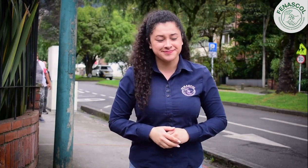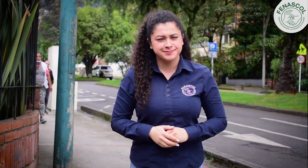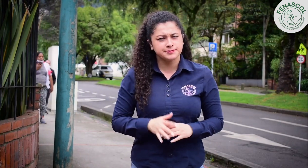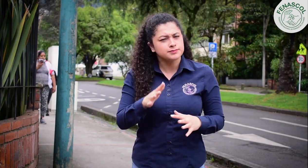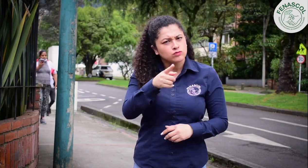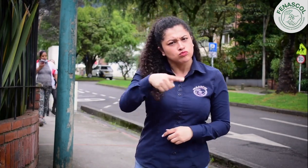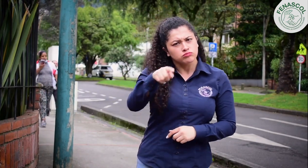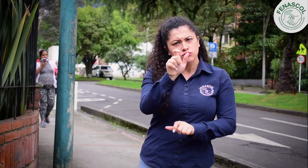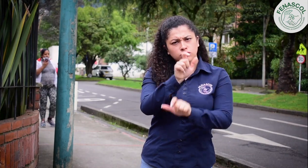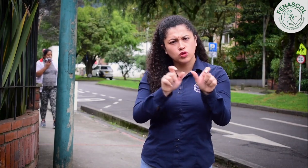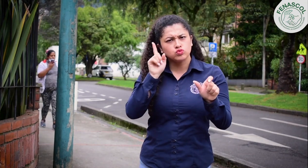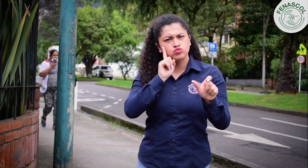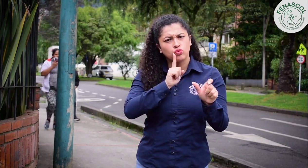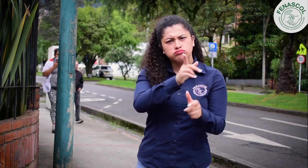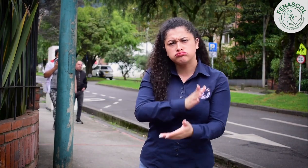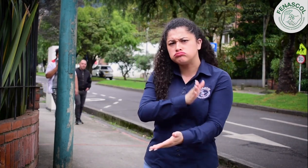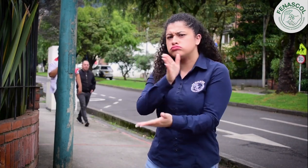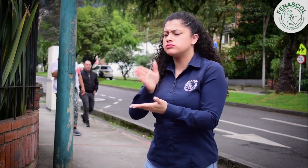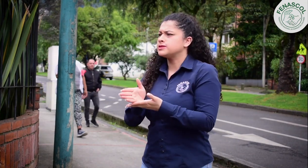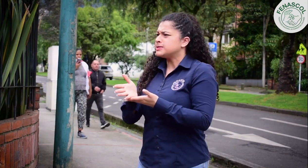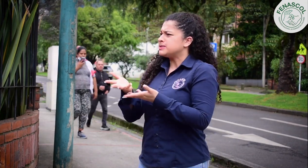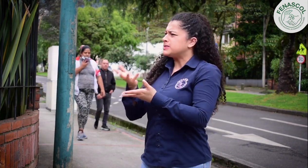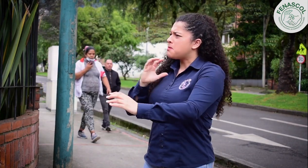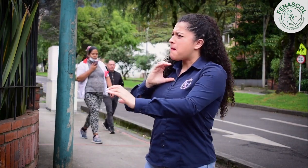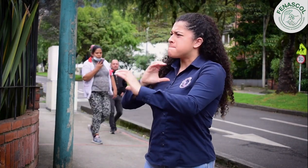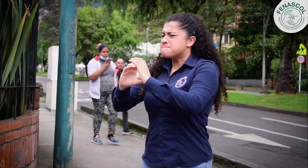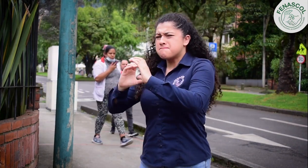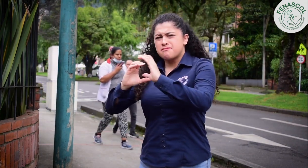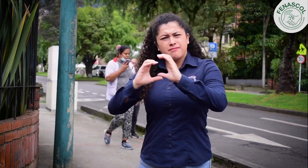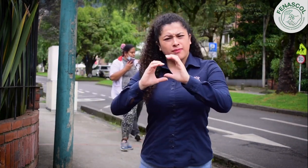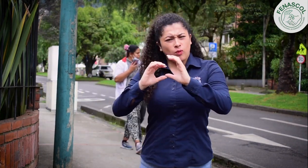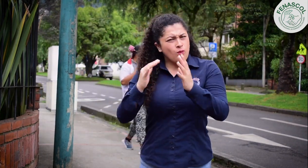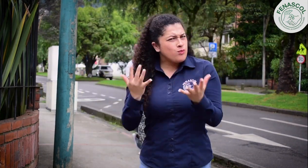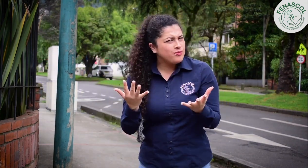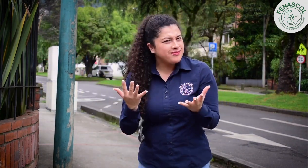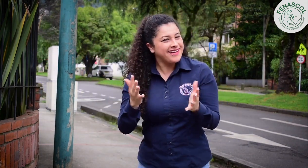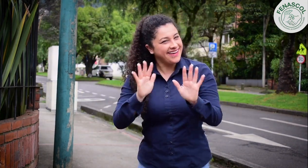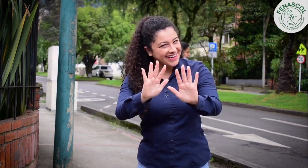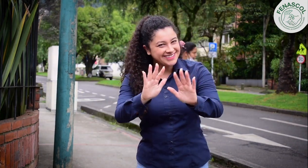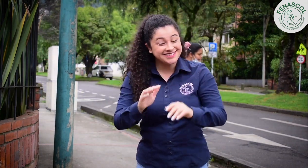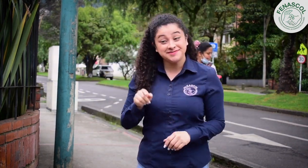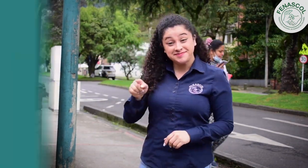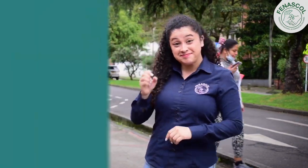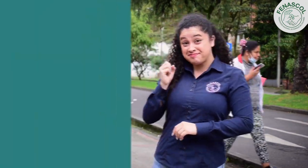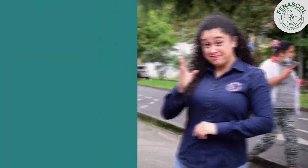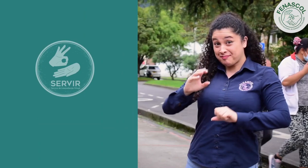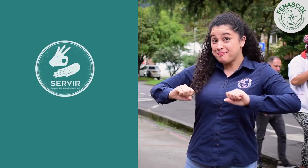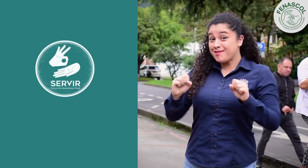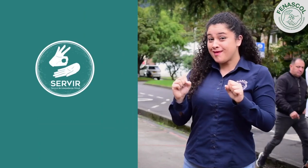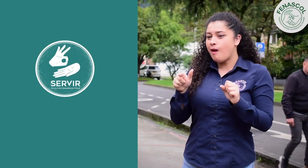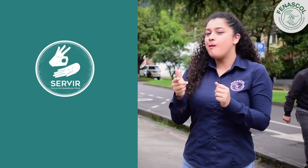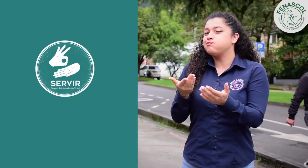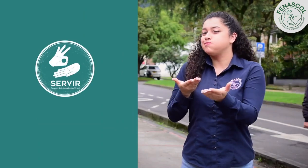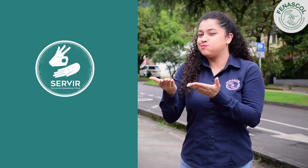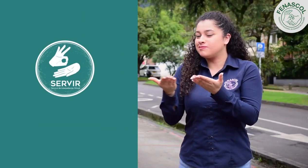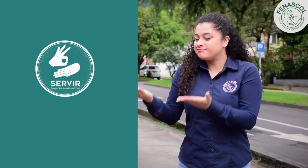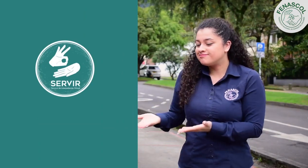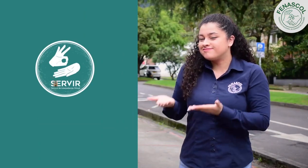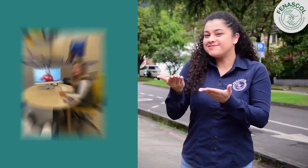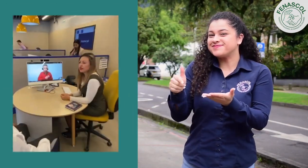¿Y las personas sordas cómo hacen para comunicarse y recibir la información? Ahora, el Banco de Bogotá cuenta con servir,